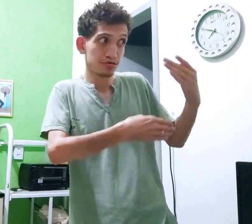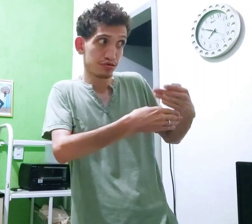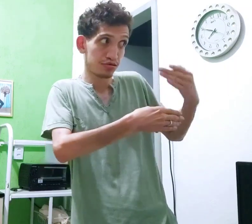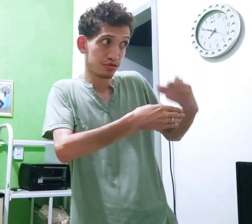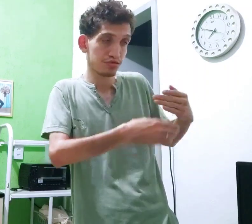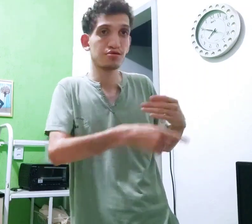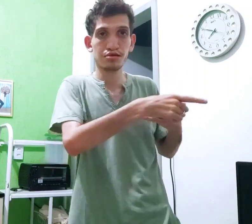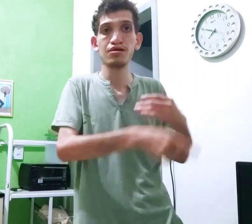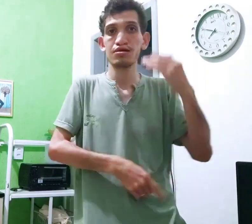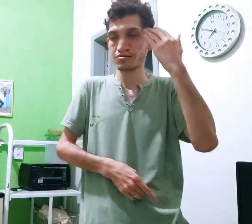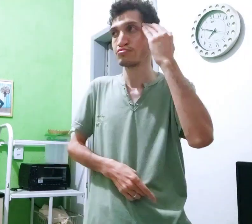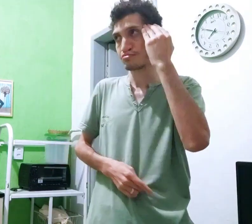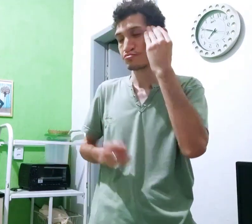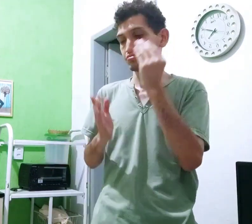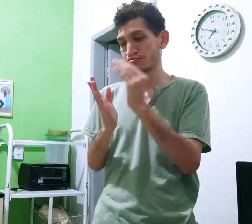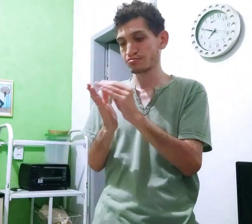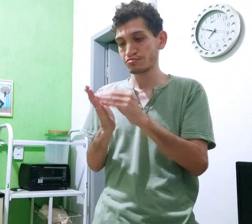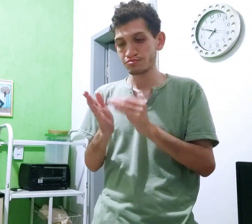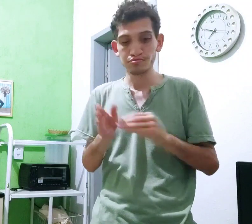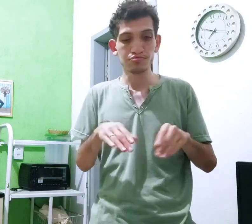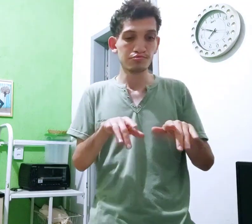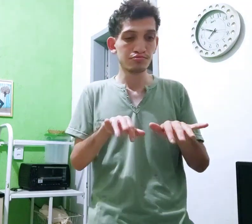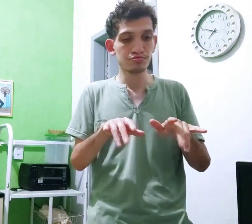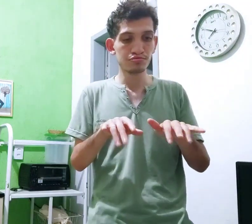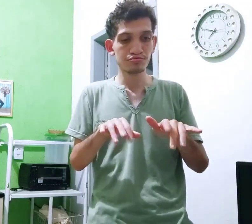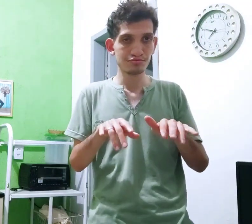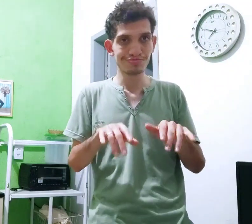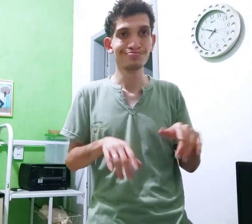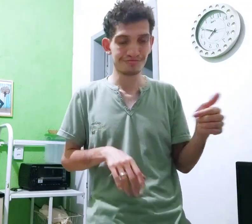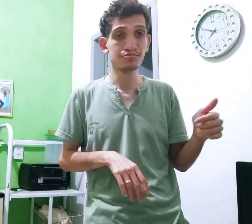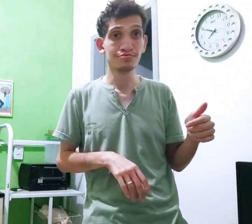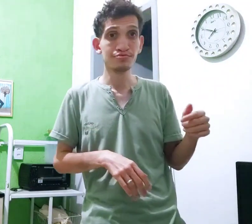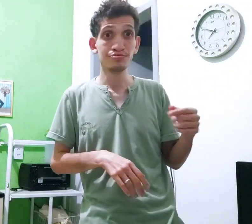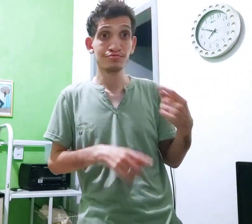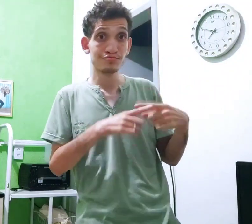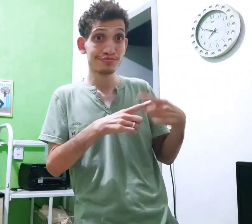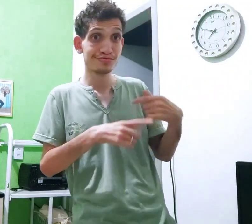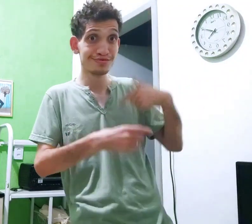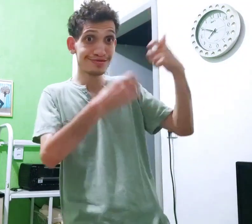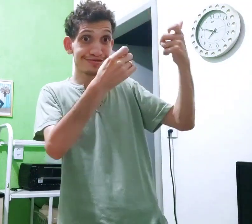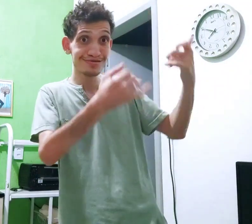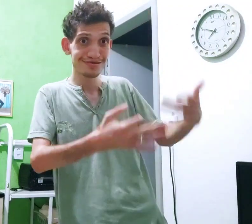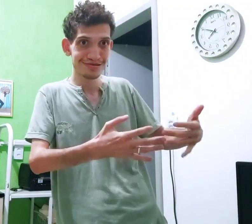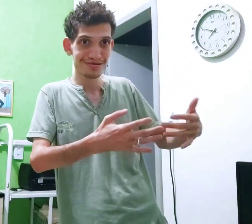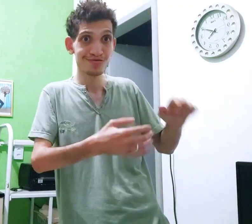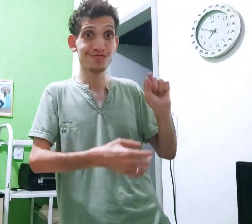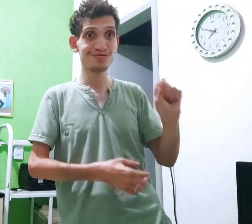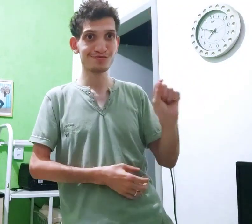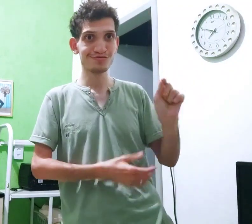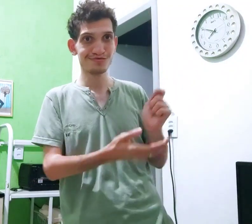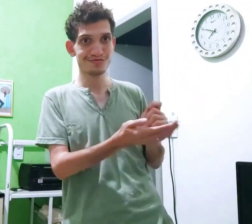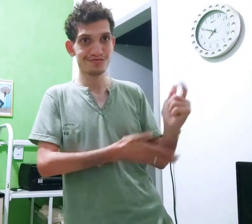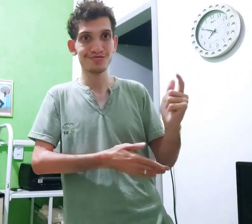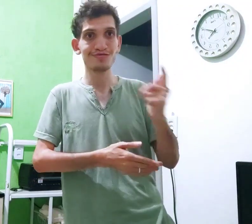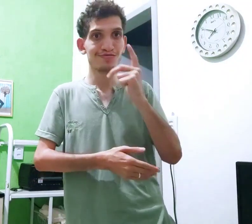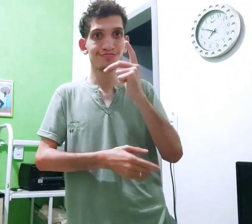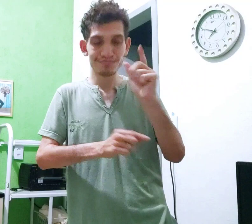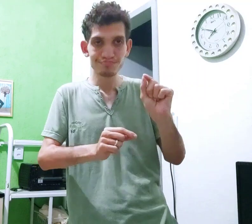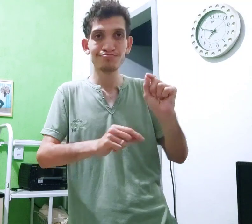Mas eu sinalizei Tesouro lá e ele entendeu Colocou na lista e ocultou Por que explicar o que?